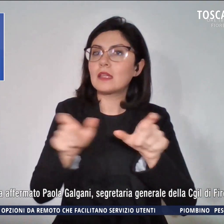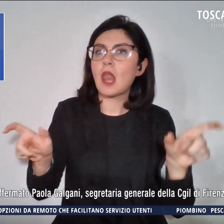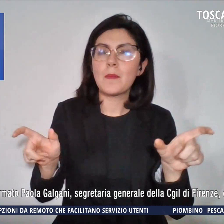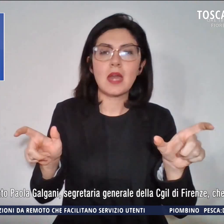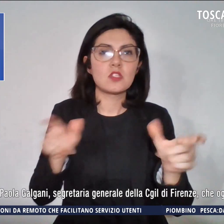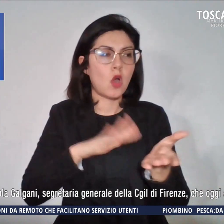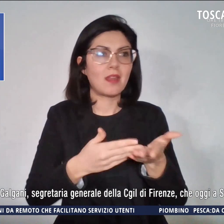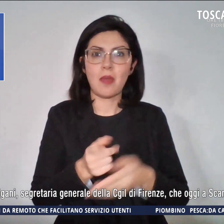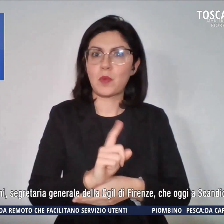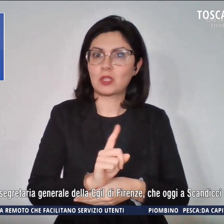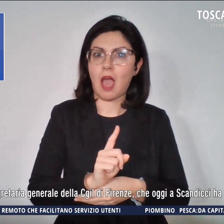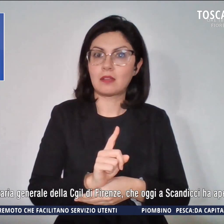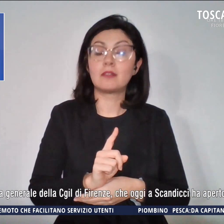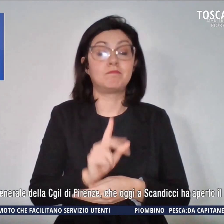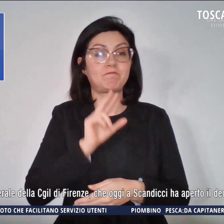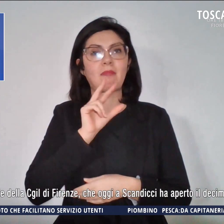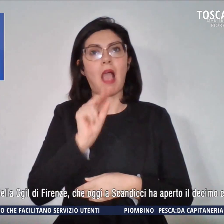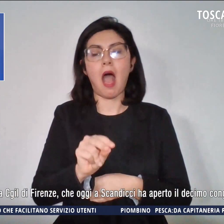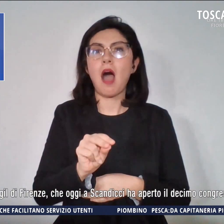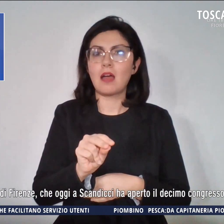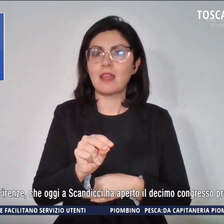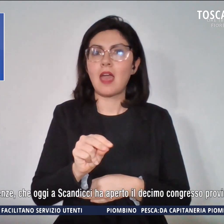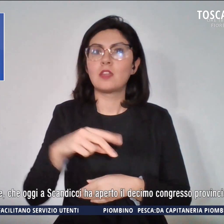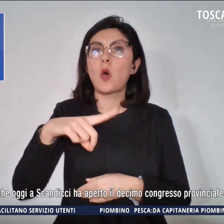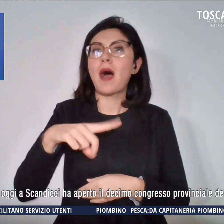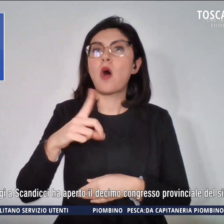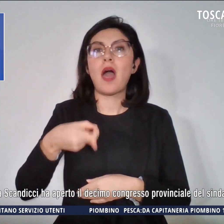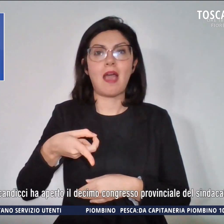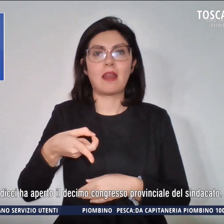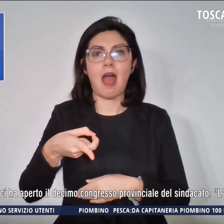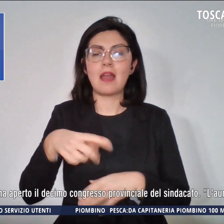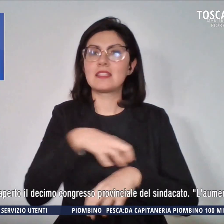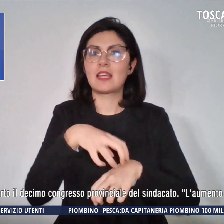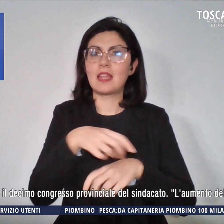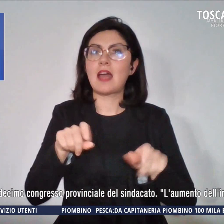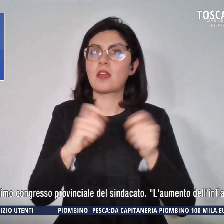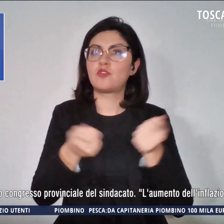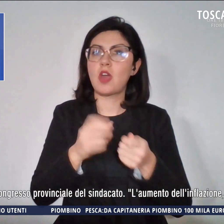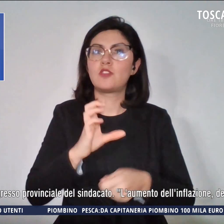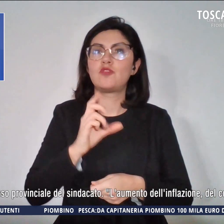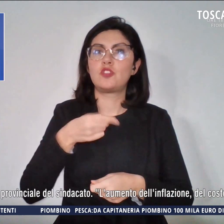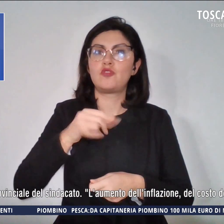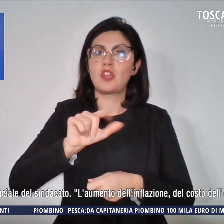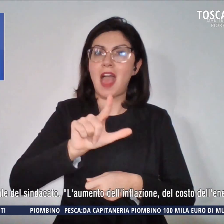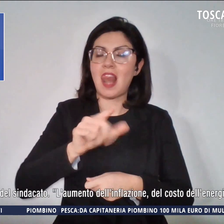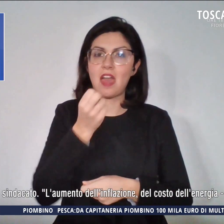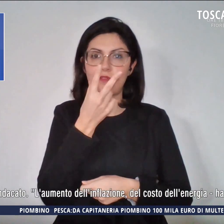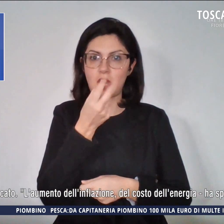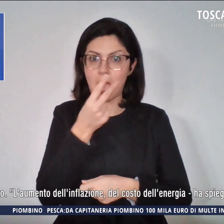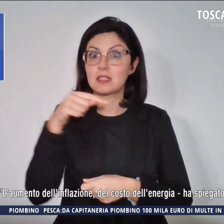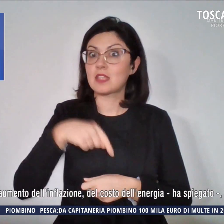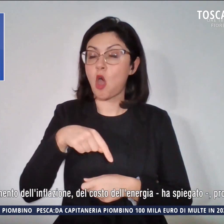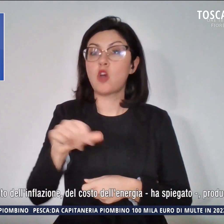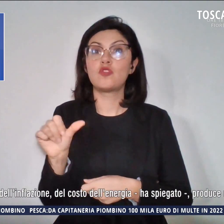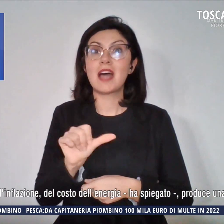ha affermato Paola Galgani, segretaria generale della CGL Firenze, che oggi a Scandicci